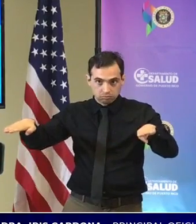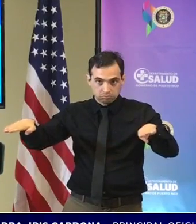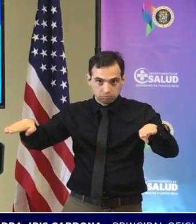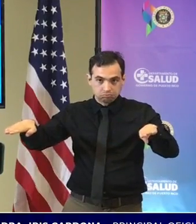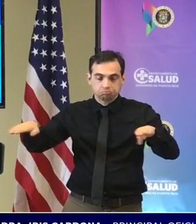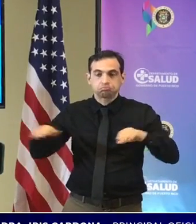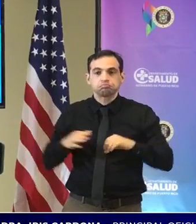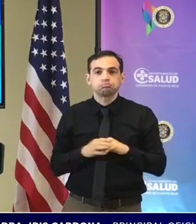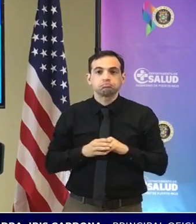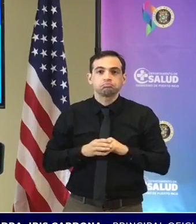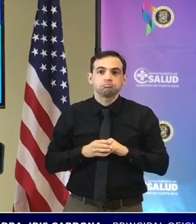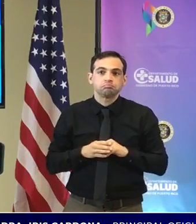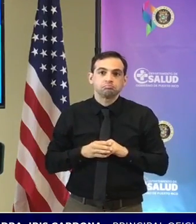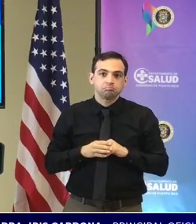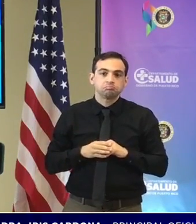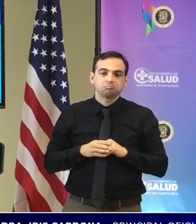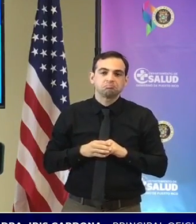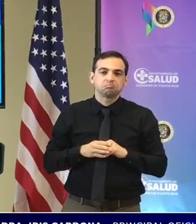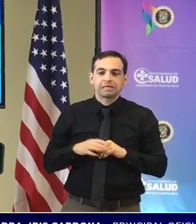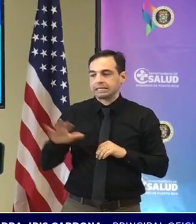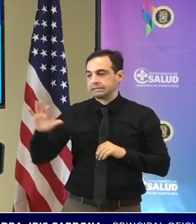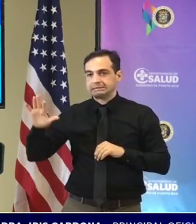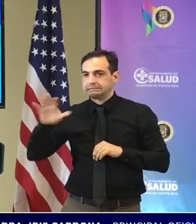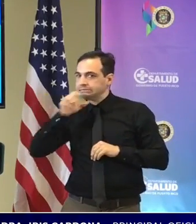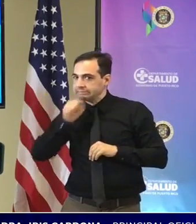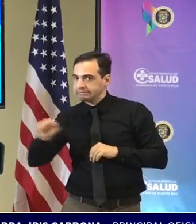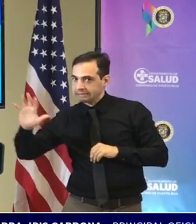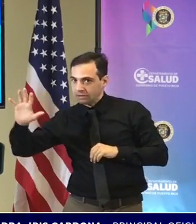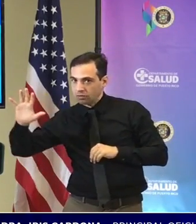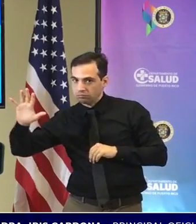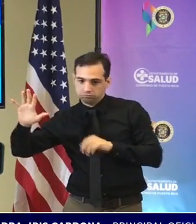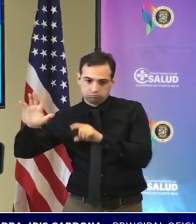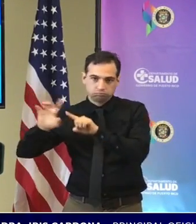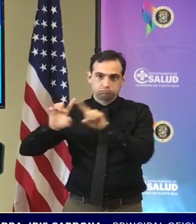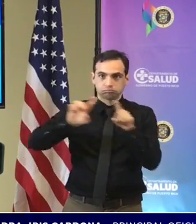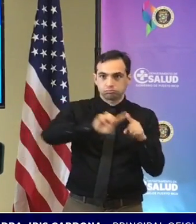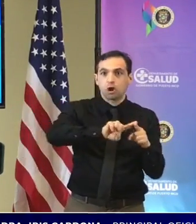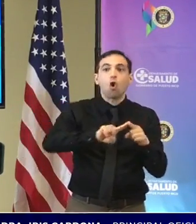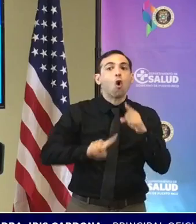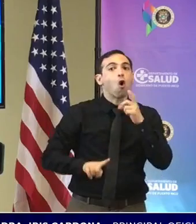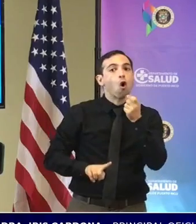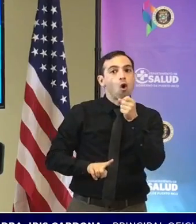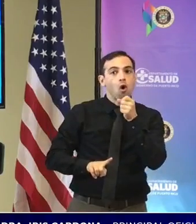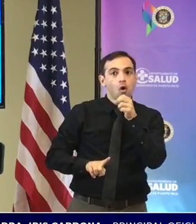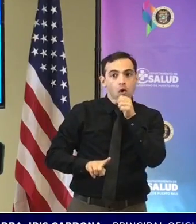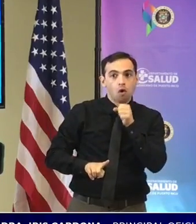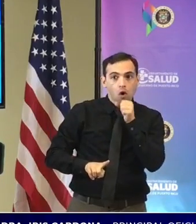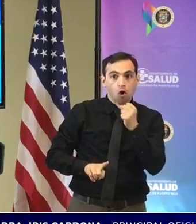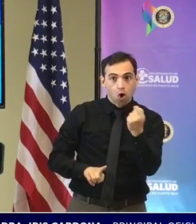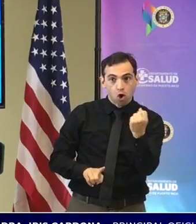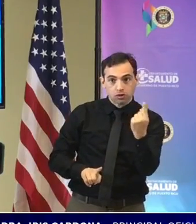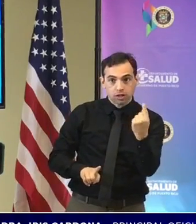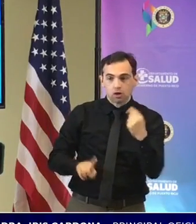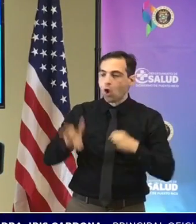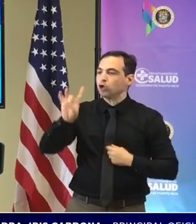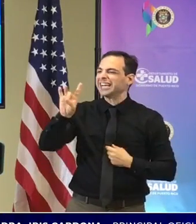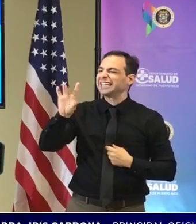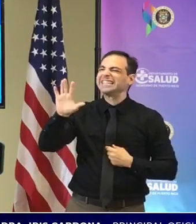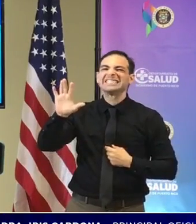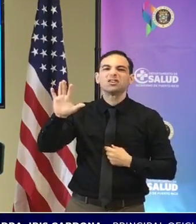interés en la población específicamente de 5 a 11 años hemos logrado vacunar 85 mil